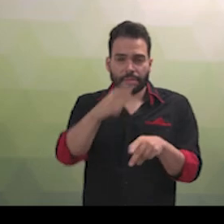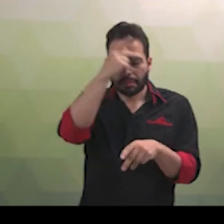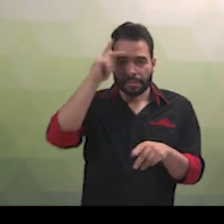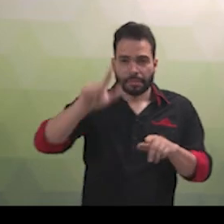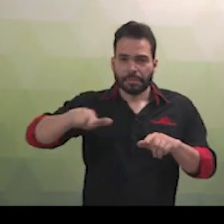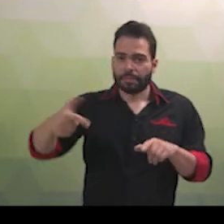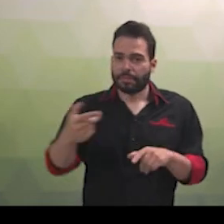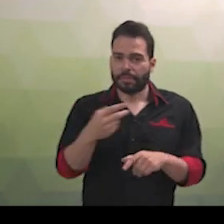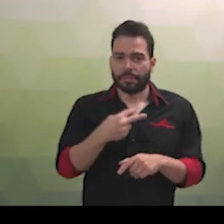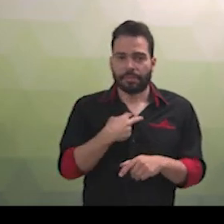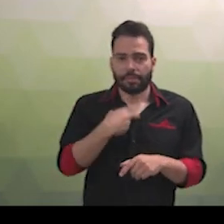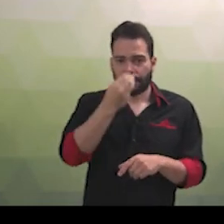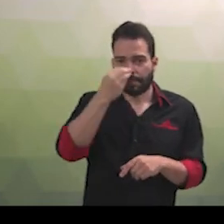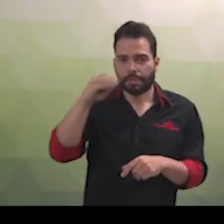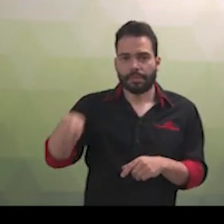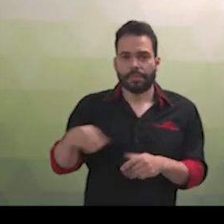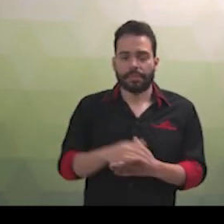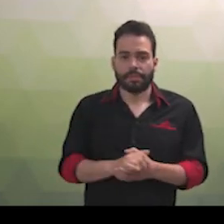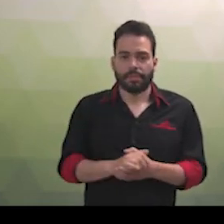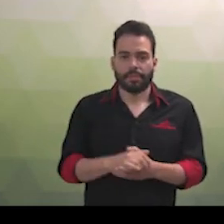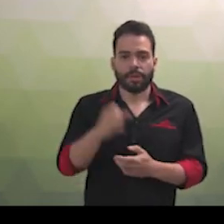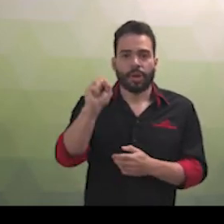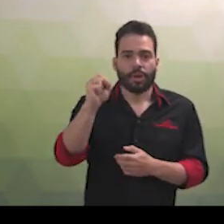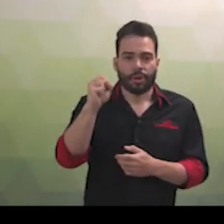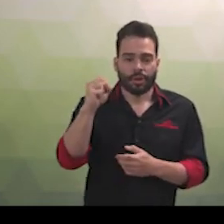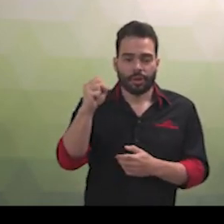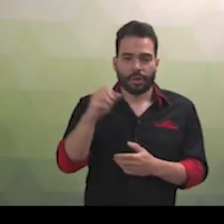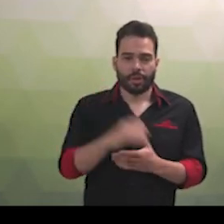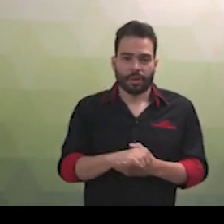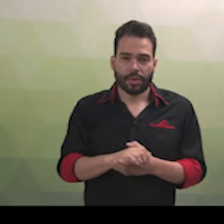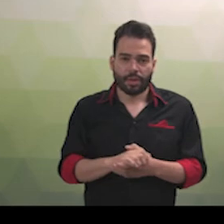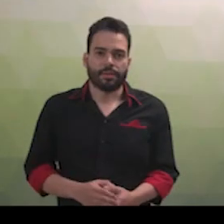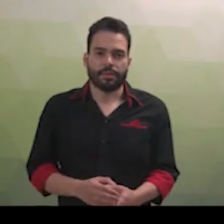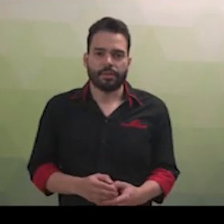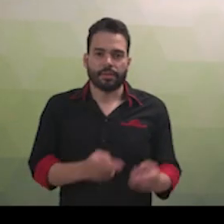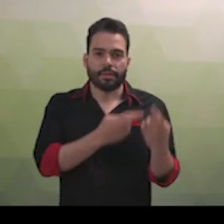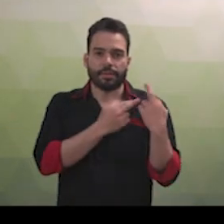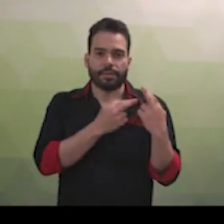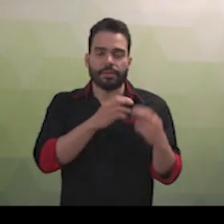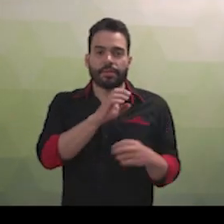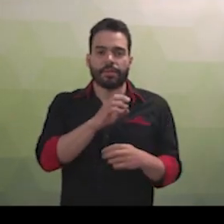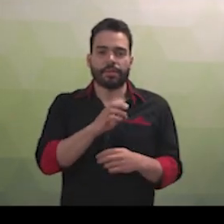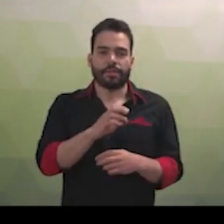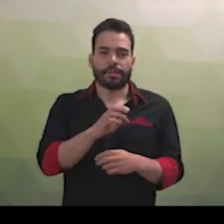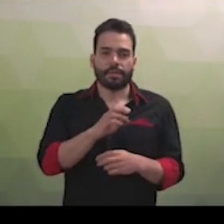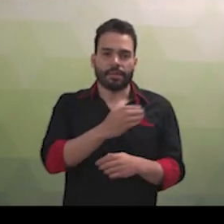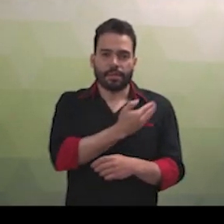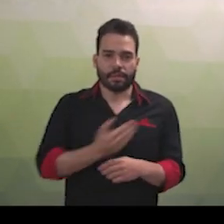sofrerá nenhuma espécie de discriminação. Artigo 8º. É dever do Estado, da sociedade e da família